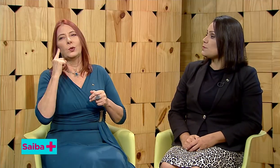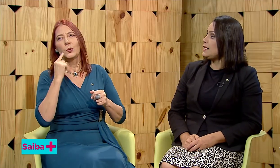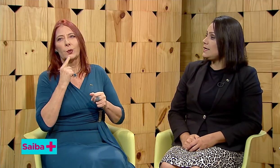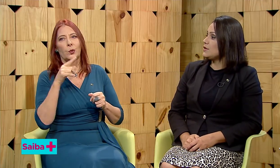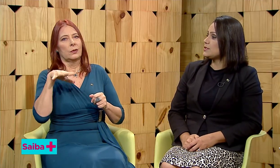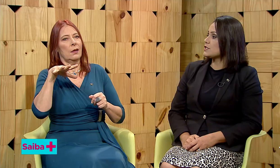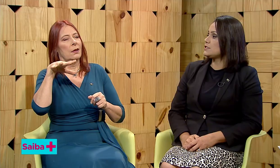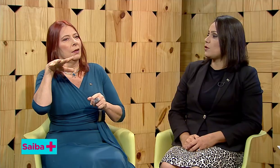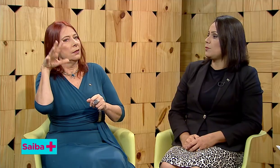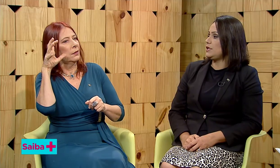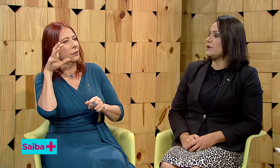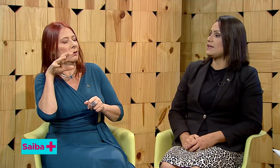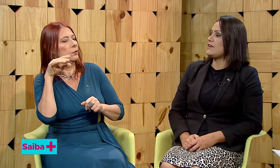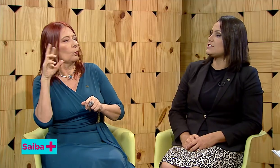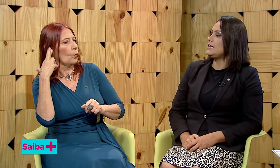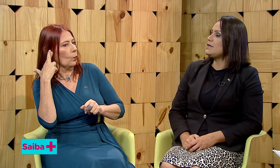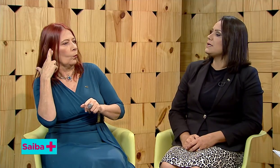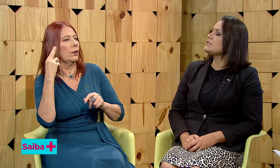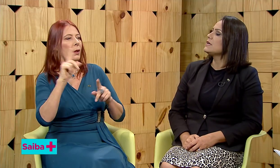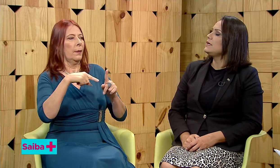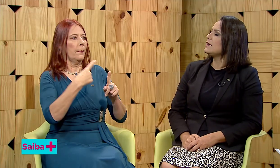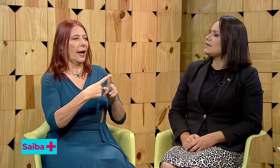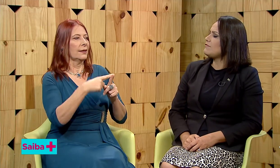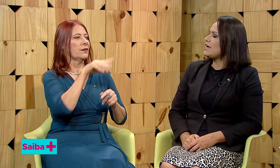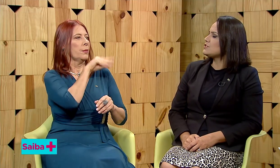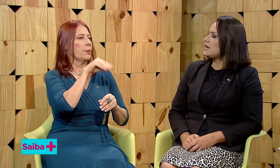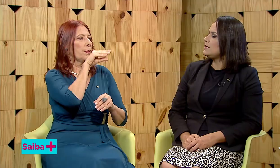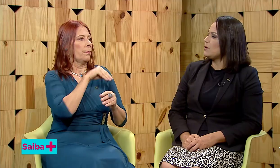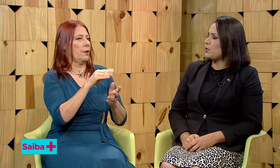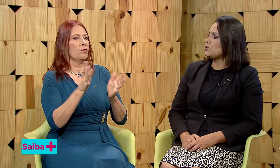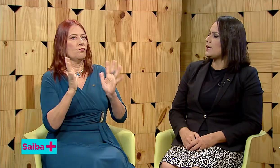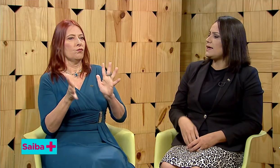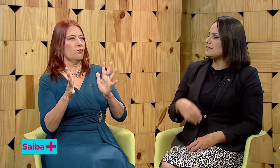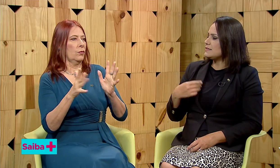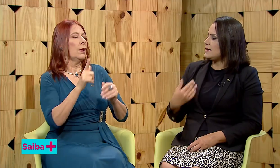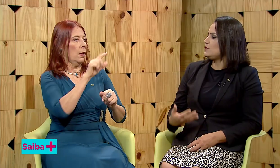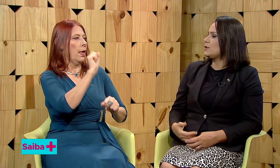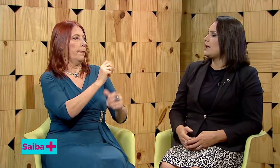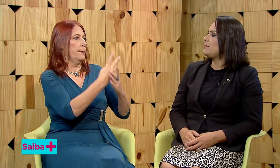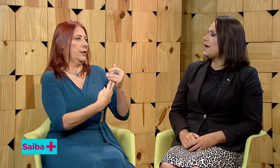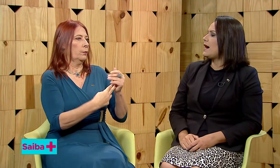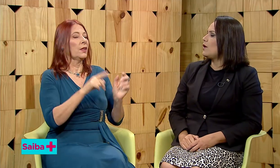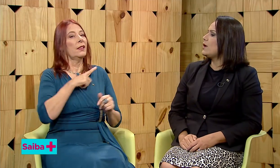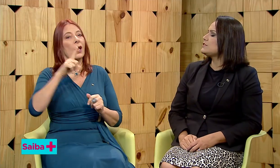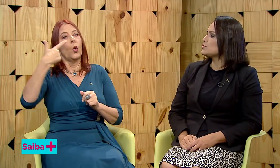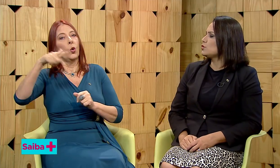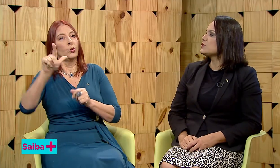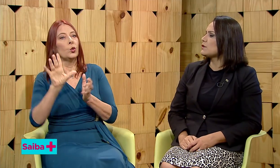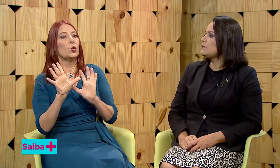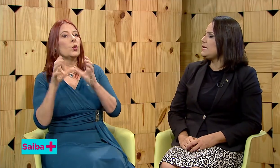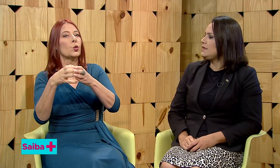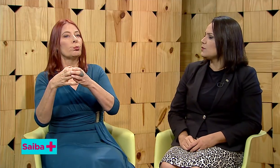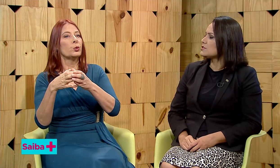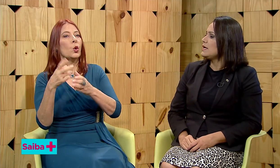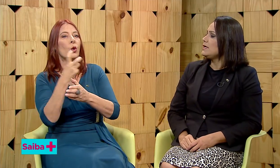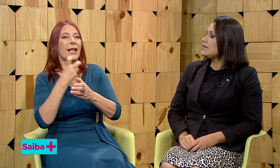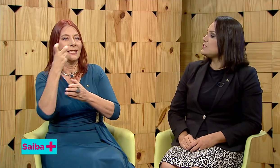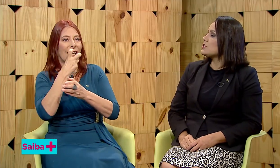bilingües que se comunicam através da Libras e através da língua portuguesa, da leitura labial. Esses surdos são bilingües. E existe a